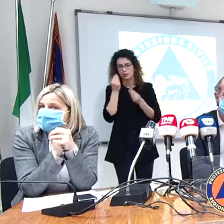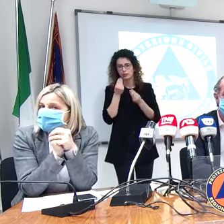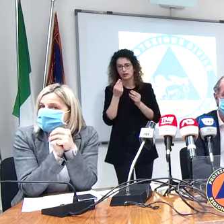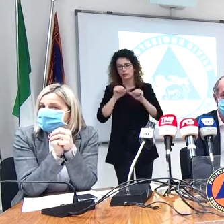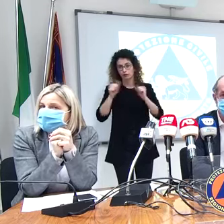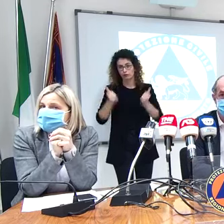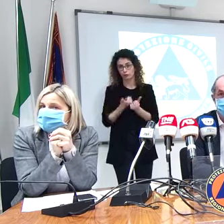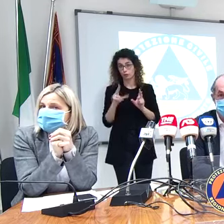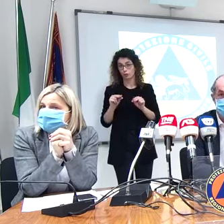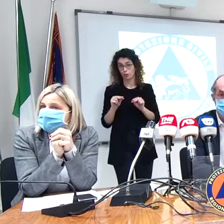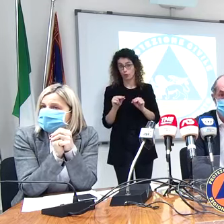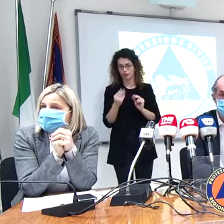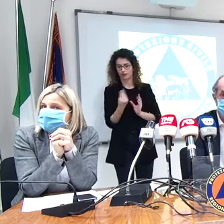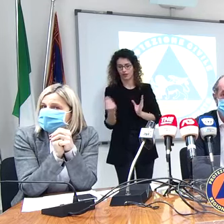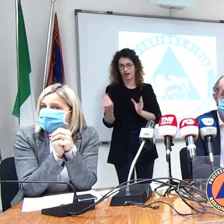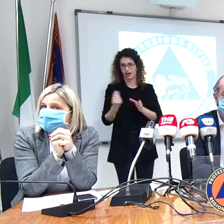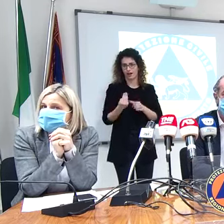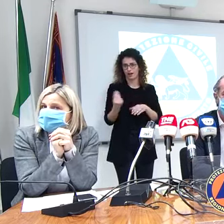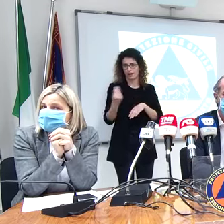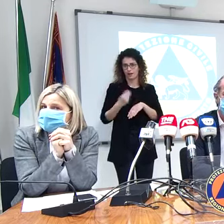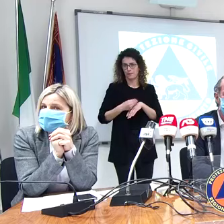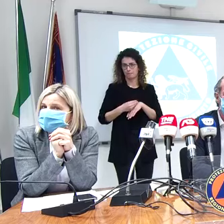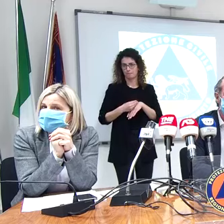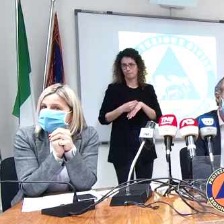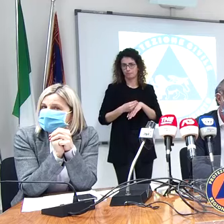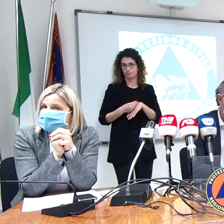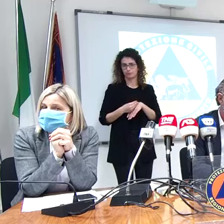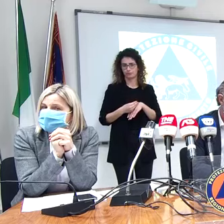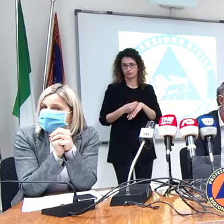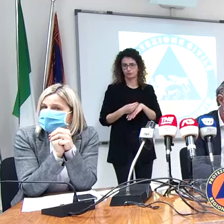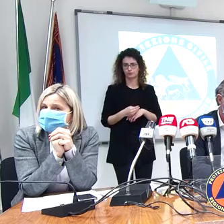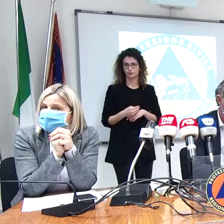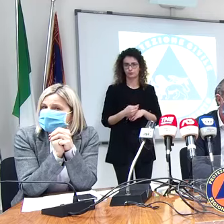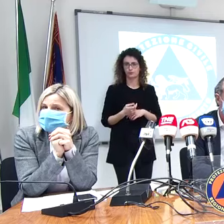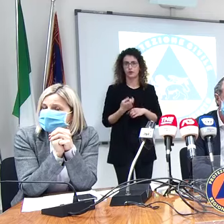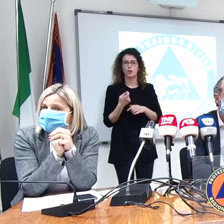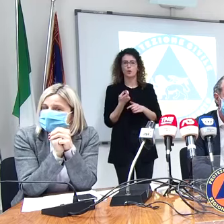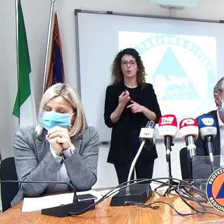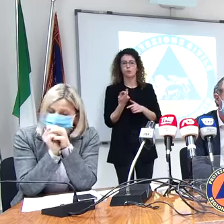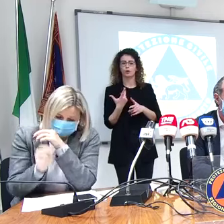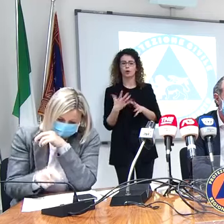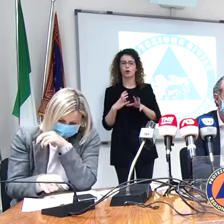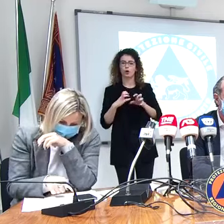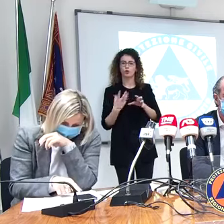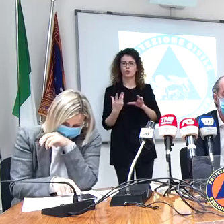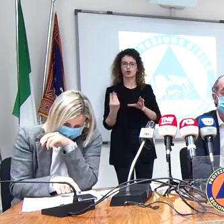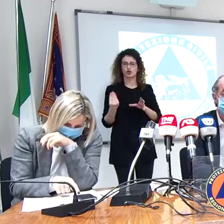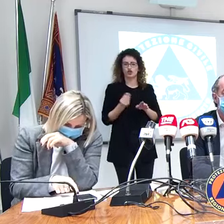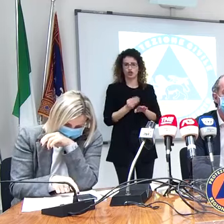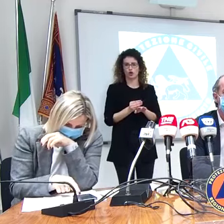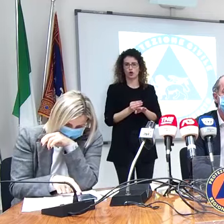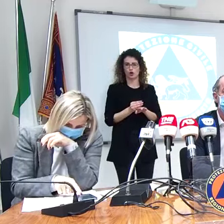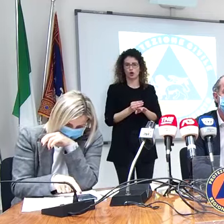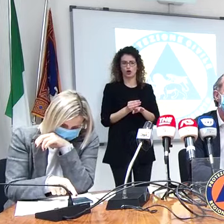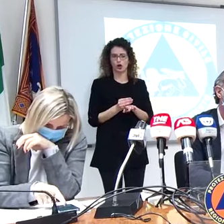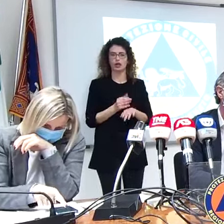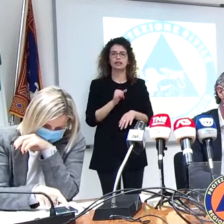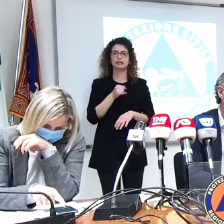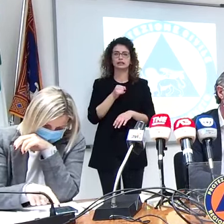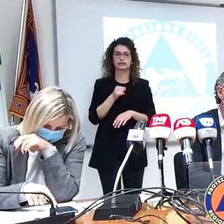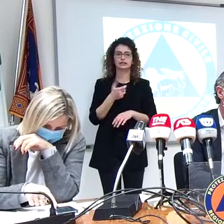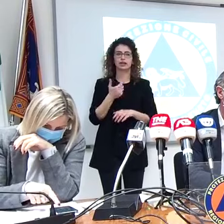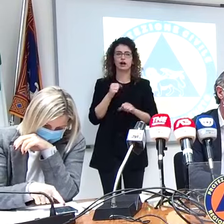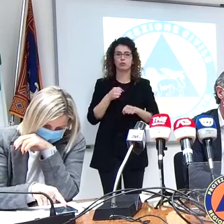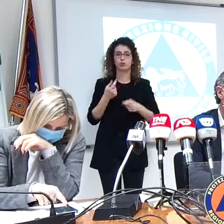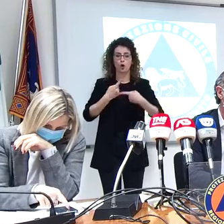accessoria. Una sorta di cuscinetto perché dove un salvagente è dove queste persone possono rivolgere. Non escludo che utilizzerò queste